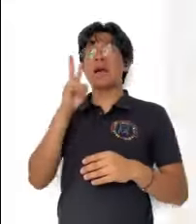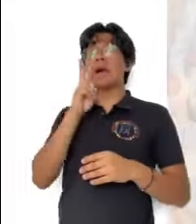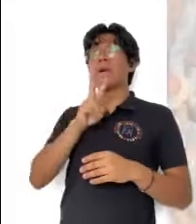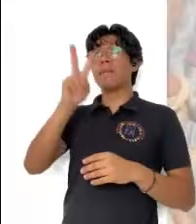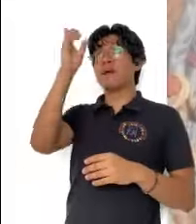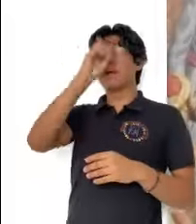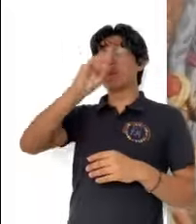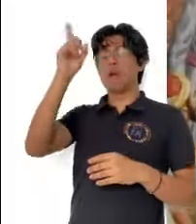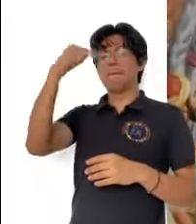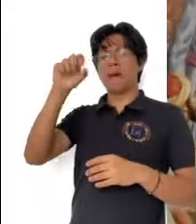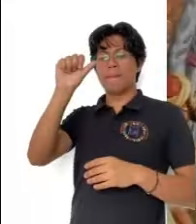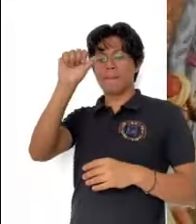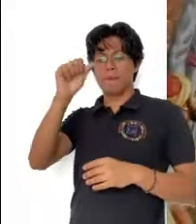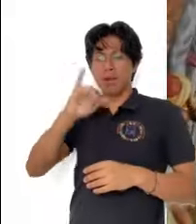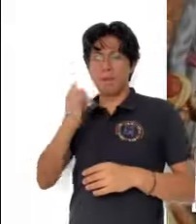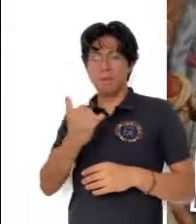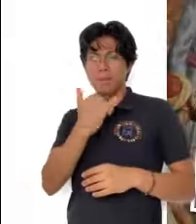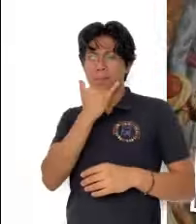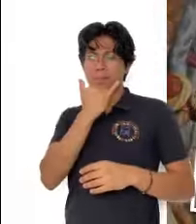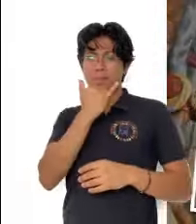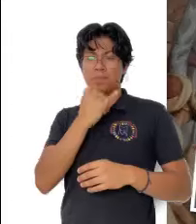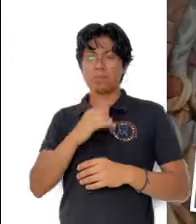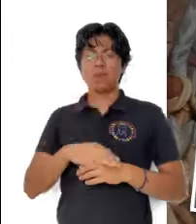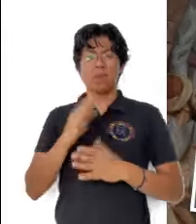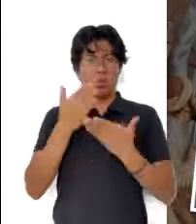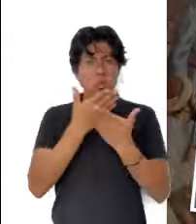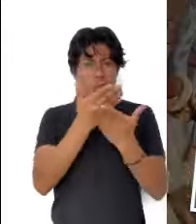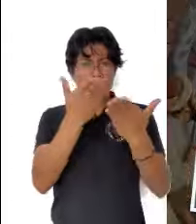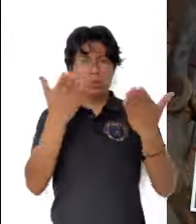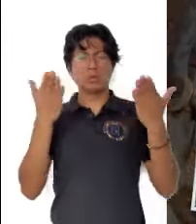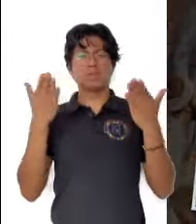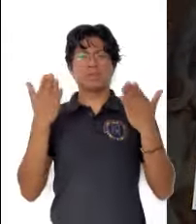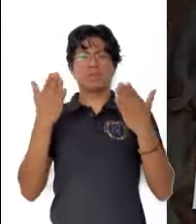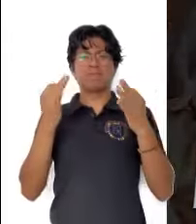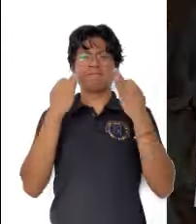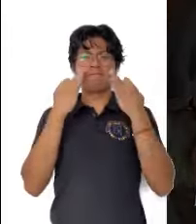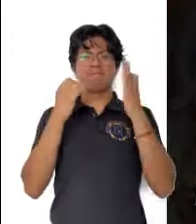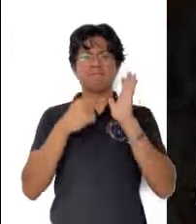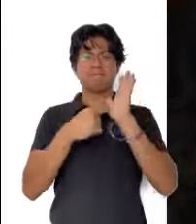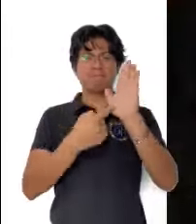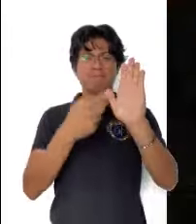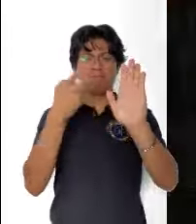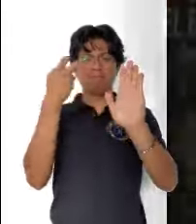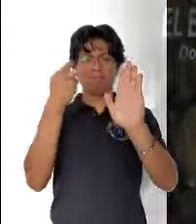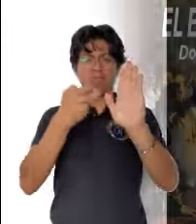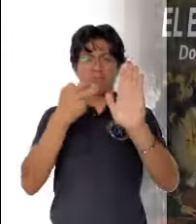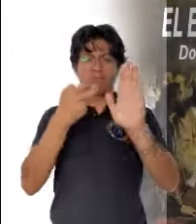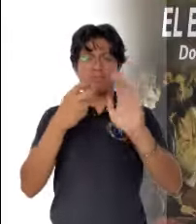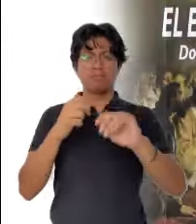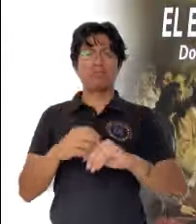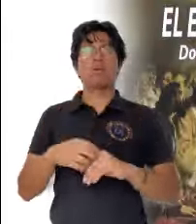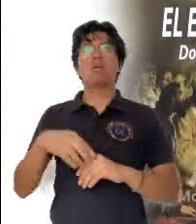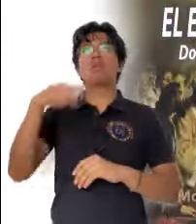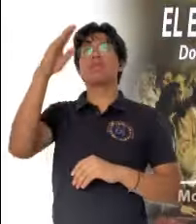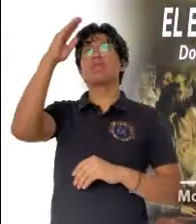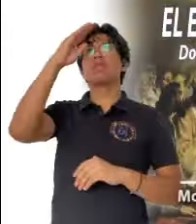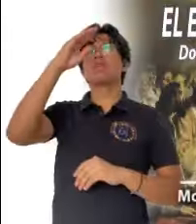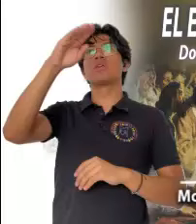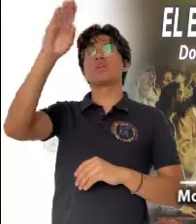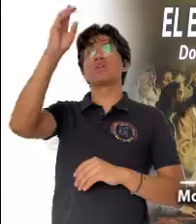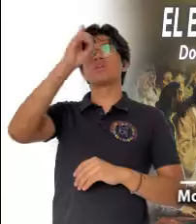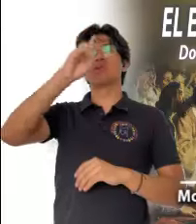necesidad de volverse a Dios para el perdón de los pecados. Ustedes son testigos de esto.